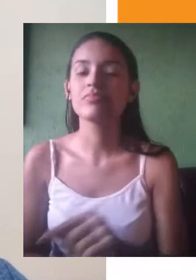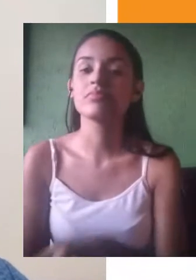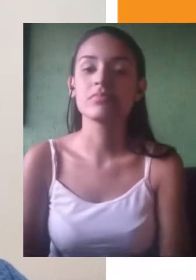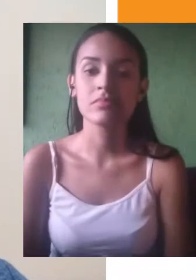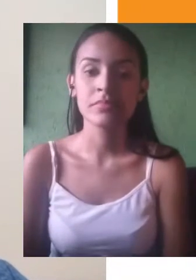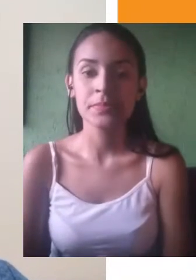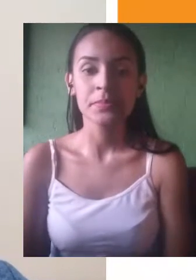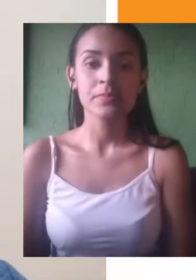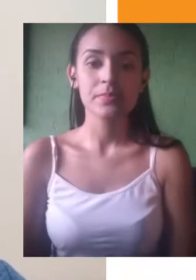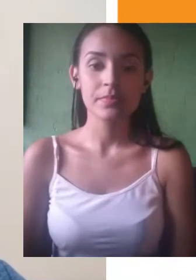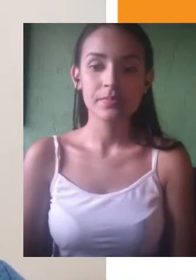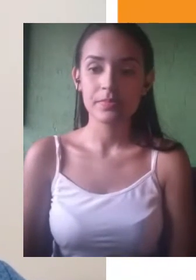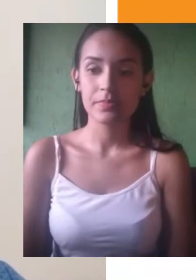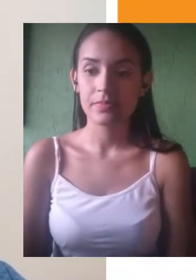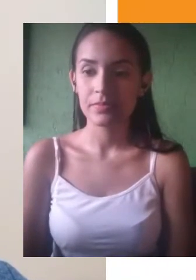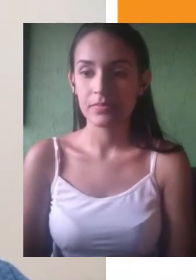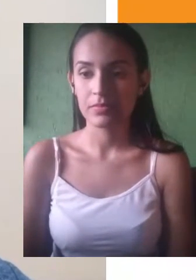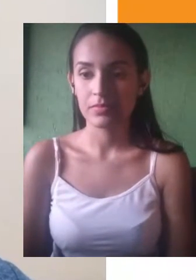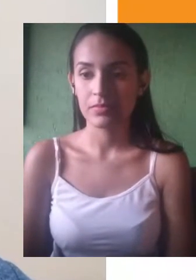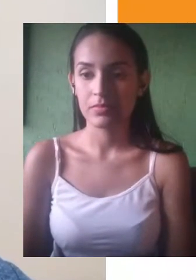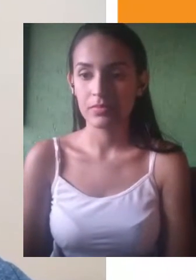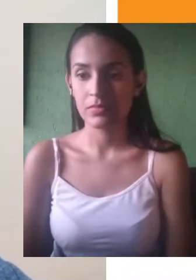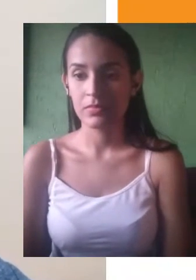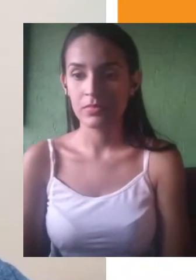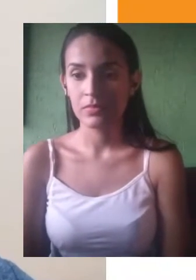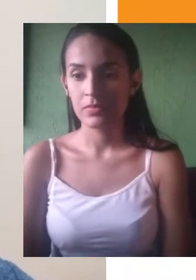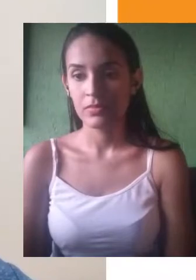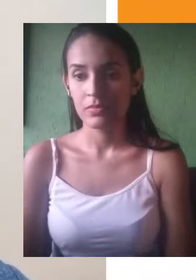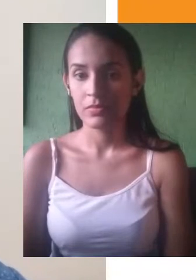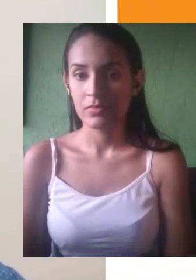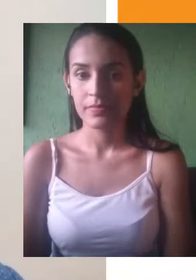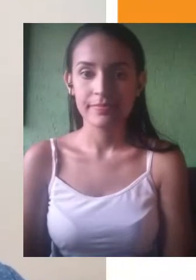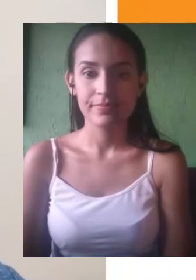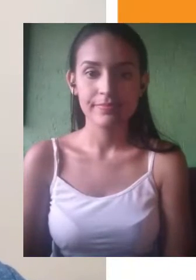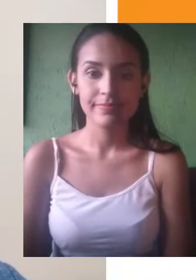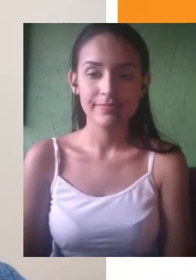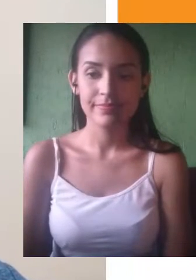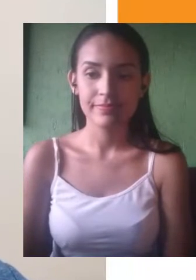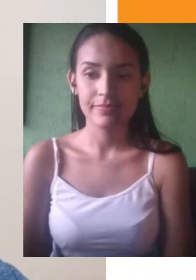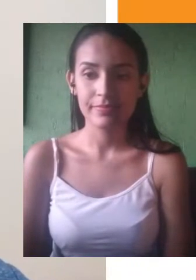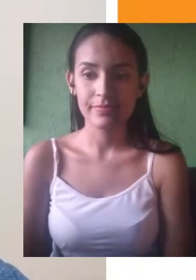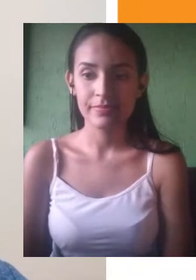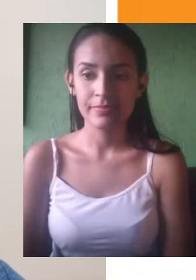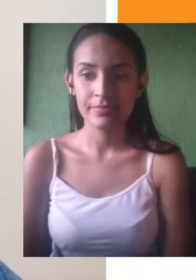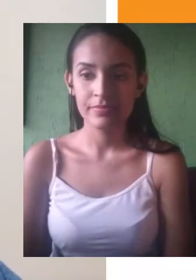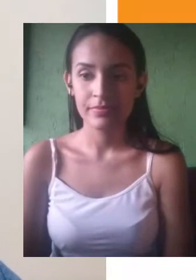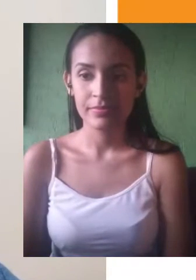mesmo que seja uma pequena frase. E também, não é recomendável para frasear a